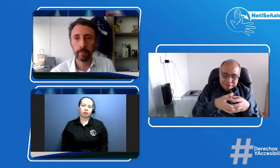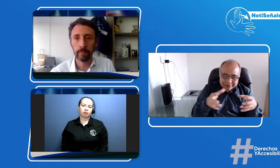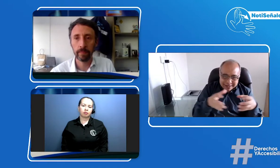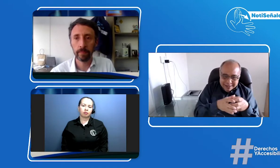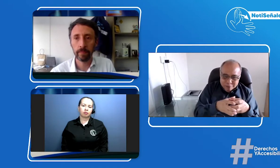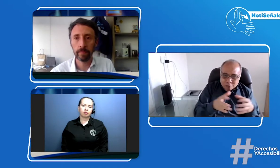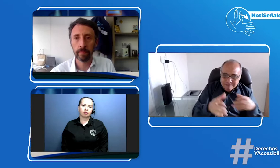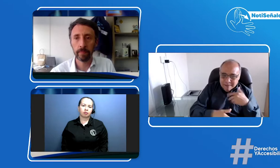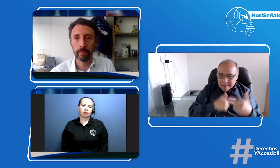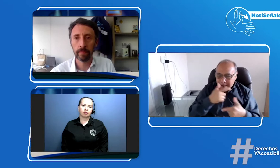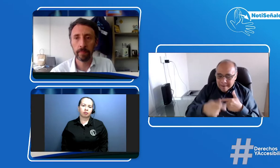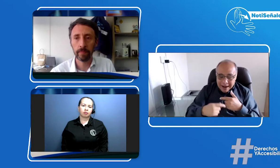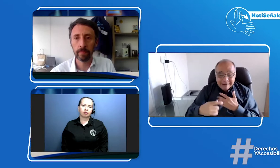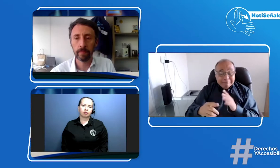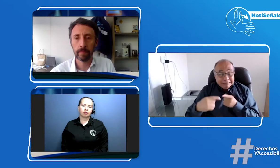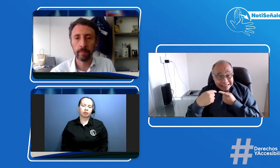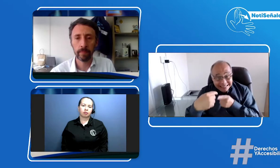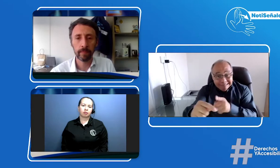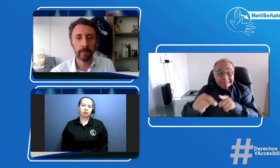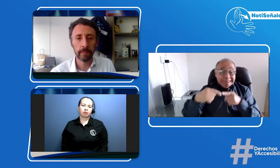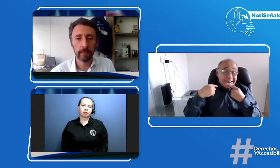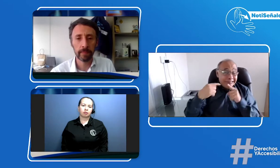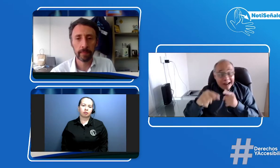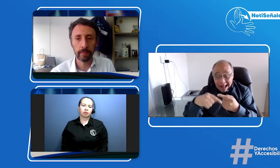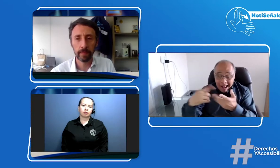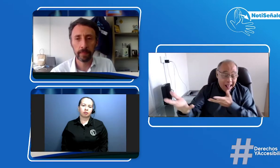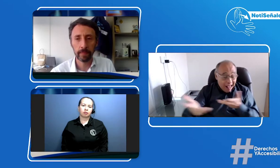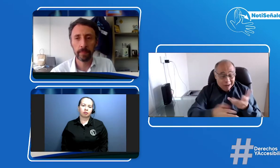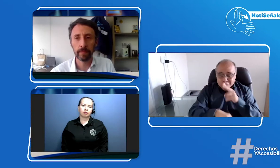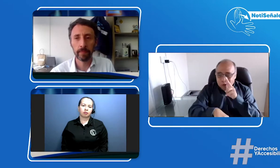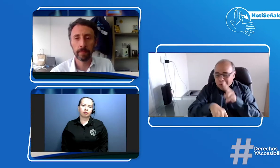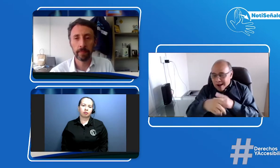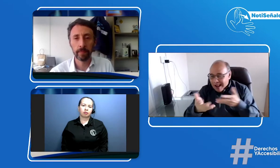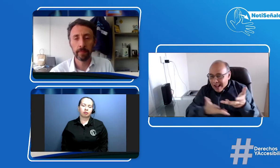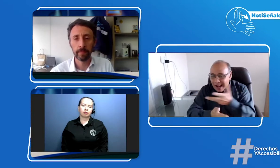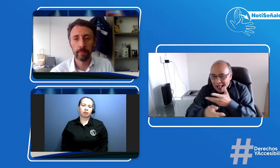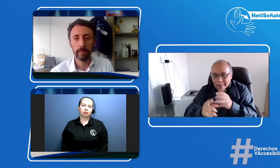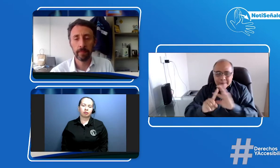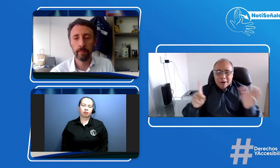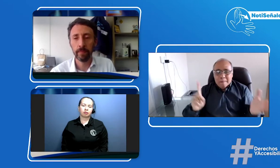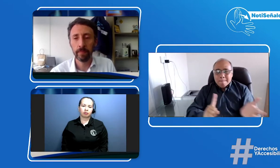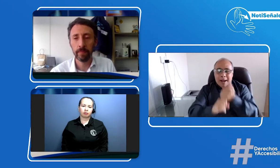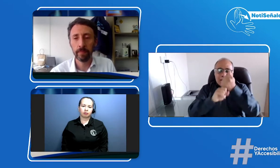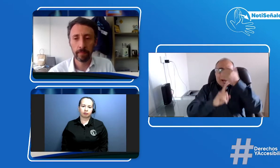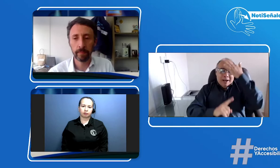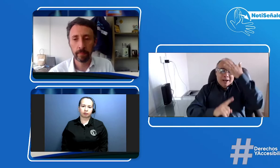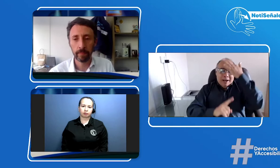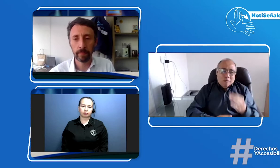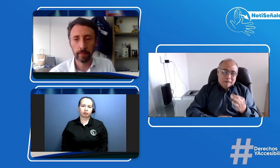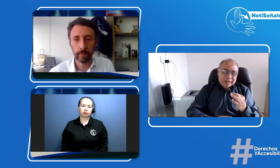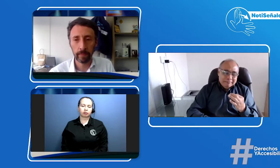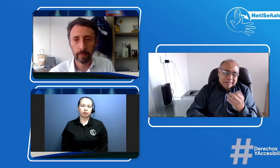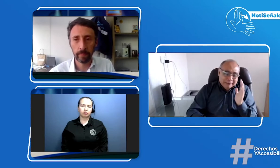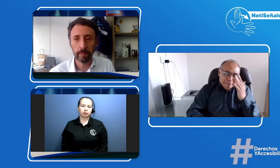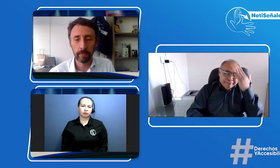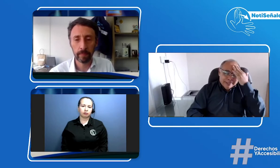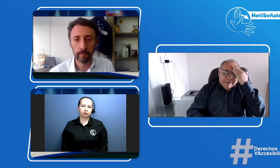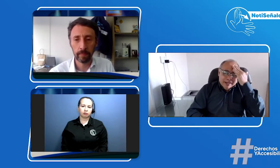nosotros, por ese compromiso, porque, para que hoy la licencia de conducción fuera esta realidad, lo conseguimos